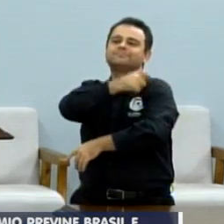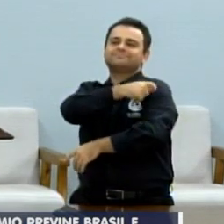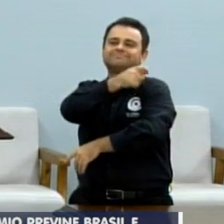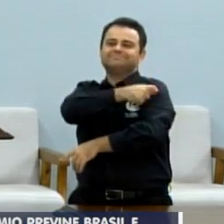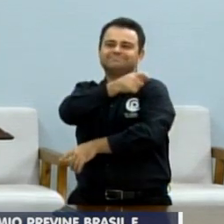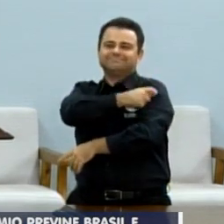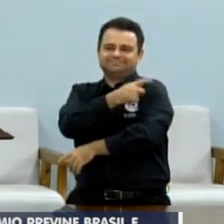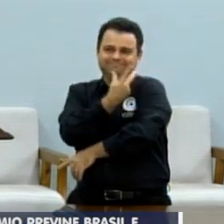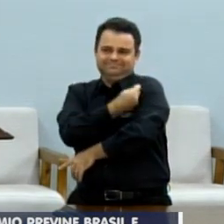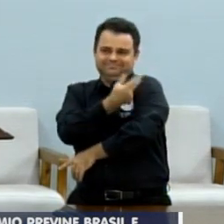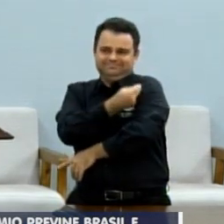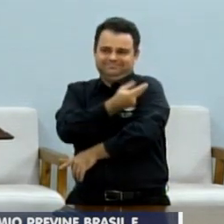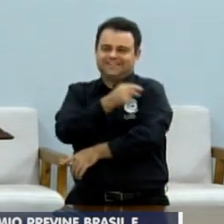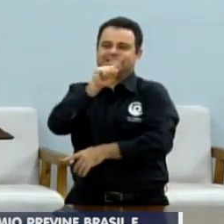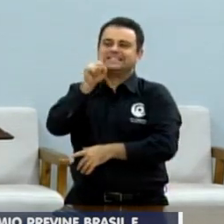saúde,